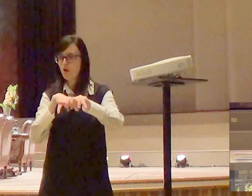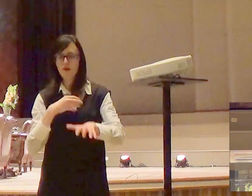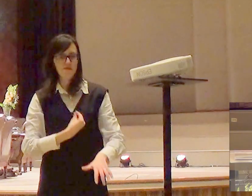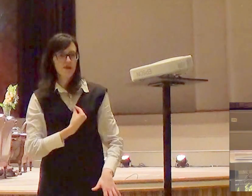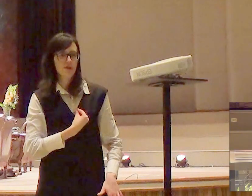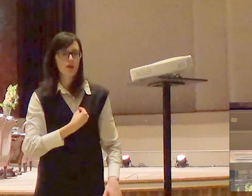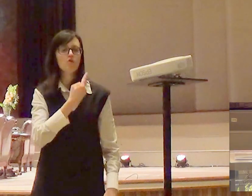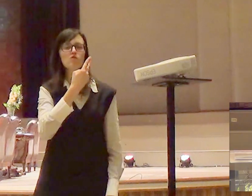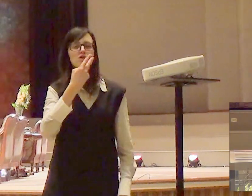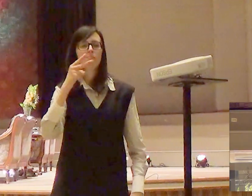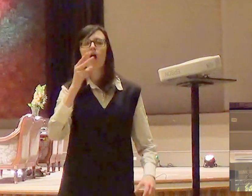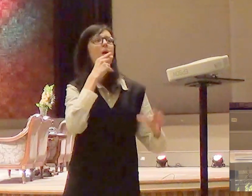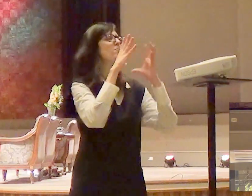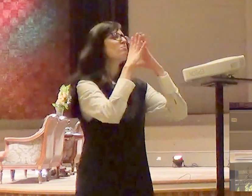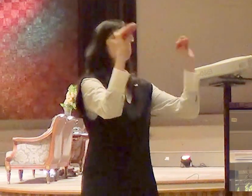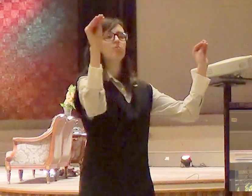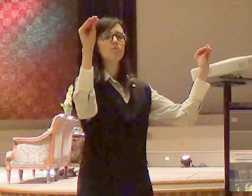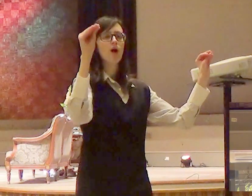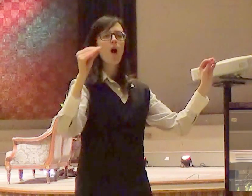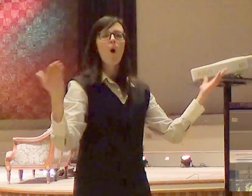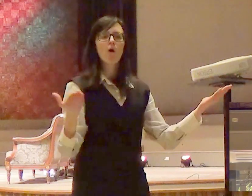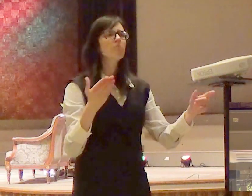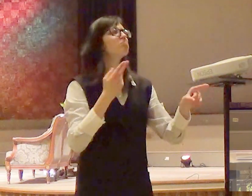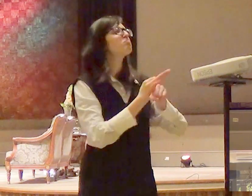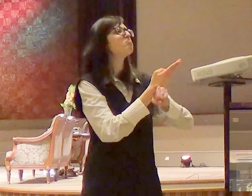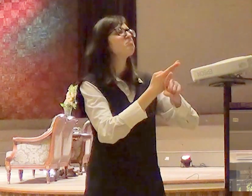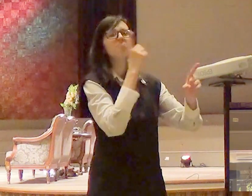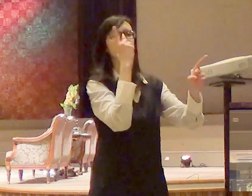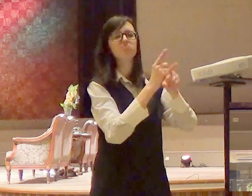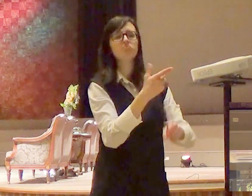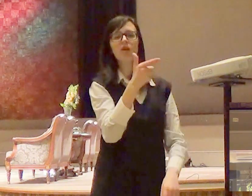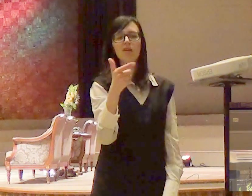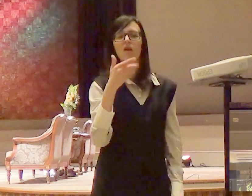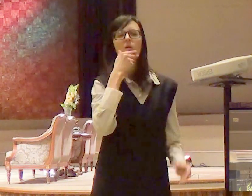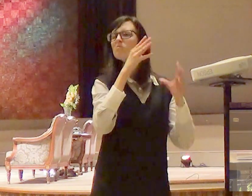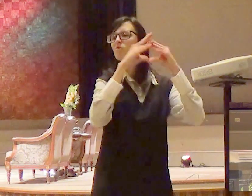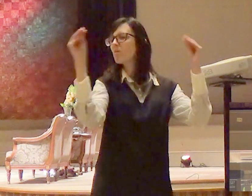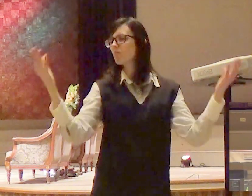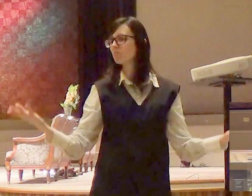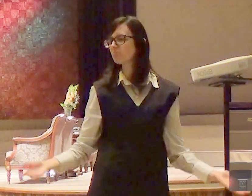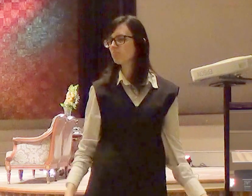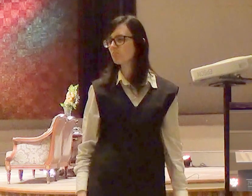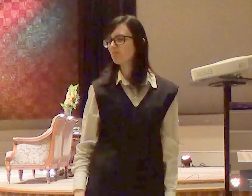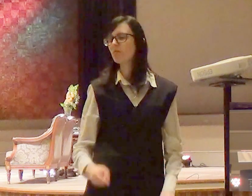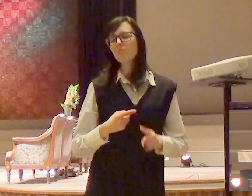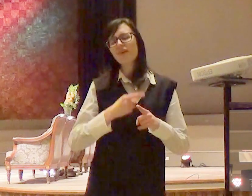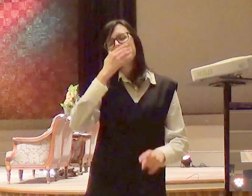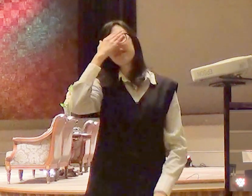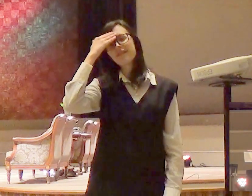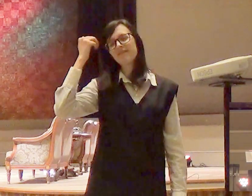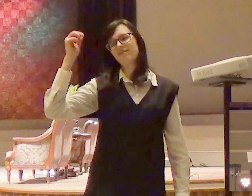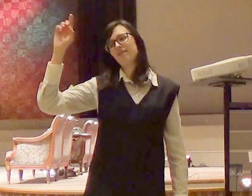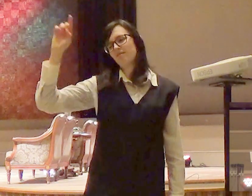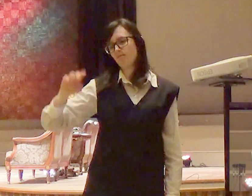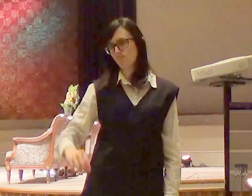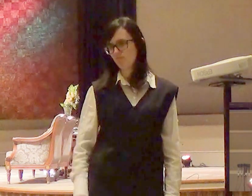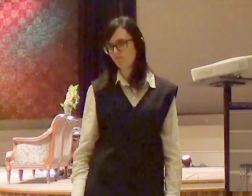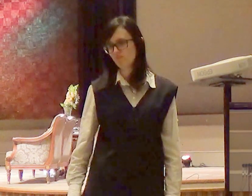mas Deus continua dando mais uma oportunidade e sabe o eu creio eu creio que algumas pessoas estão